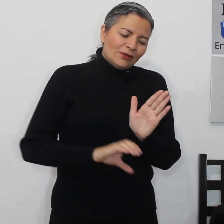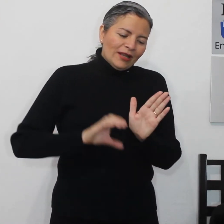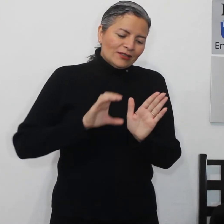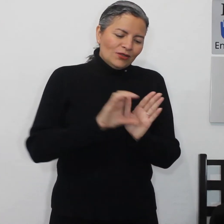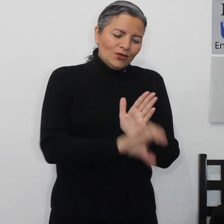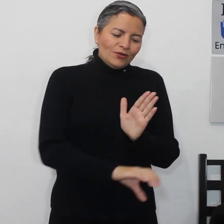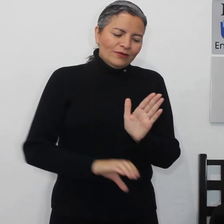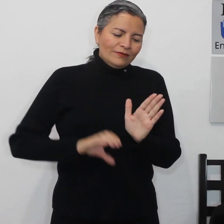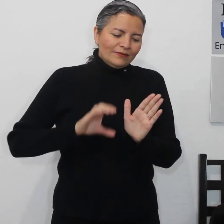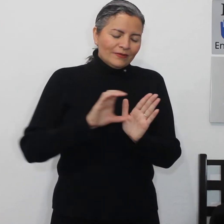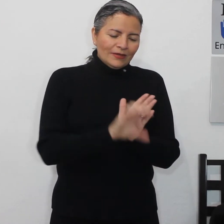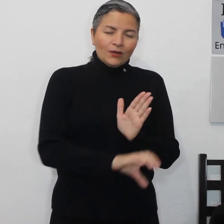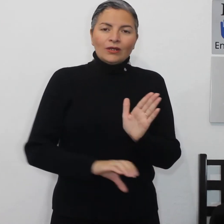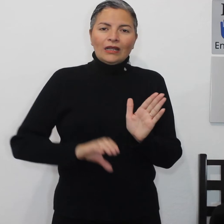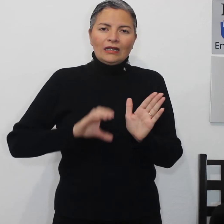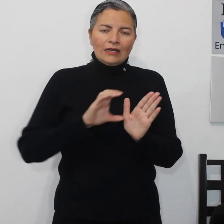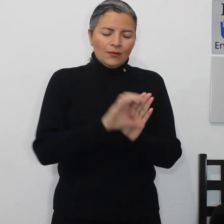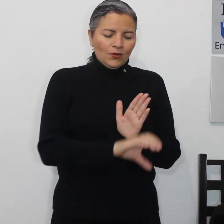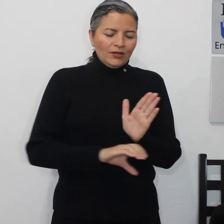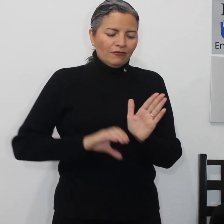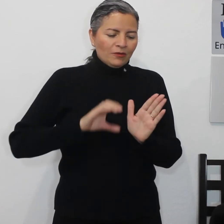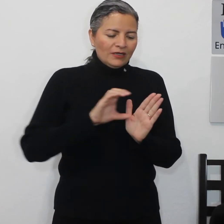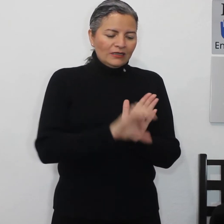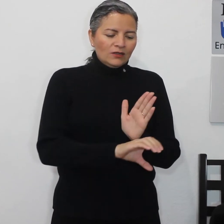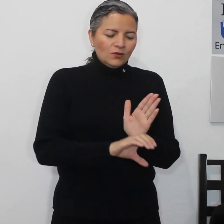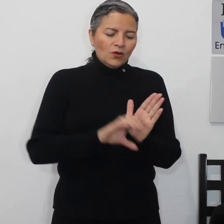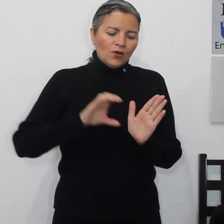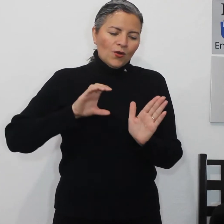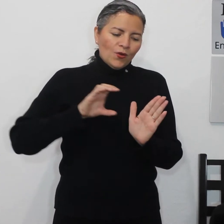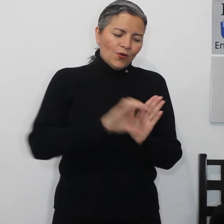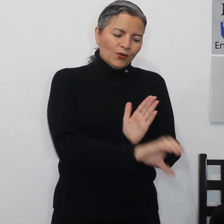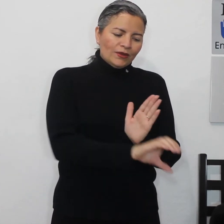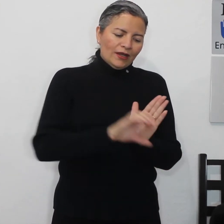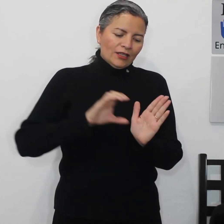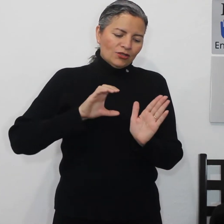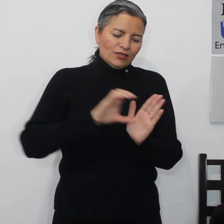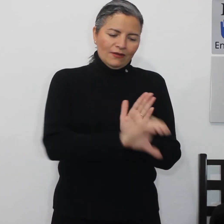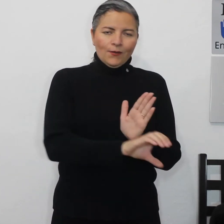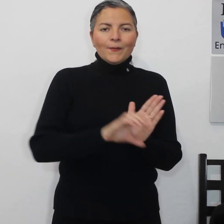la acción de cortar el jamón en forma de círculo o derecho hacia abajo